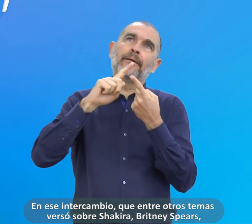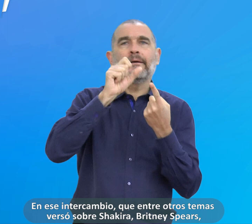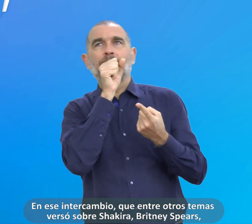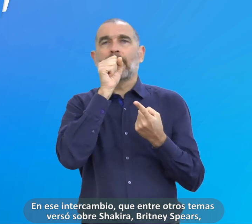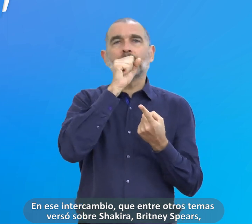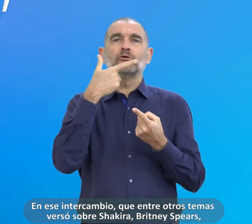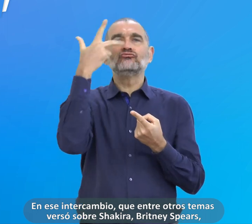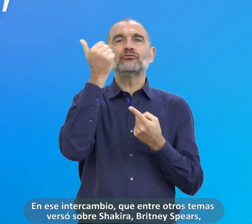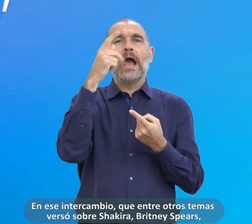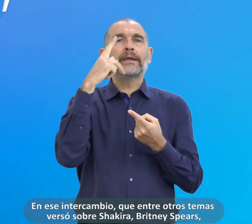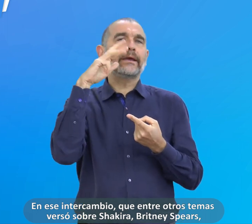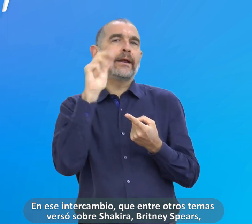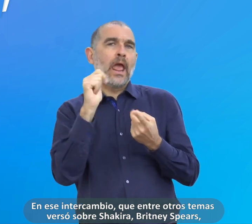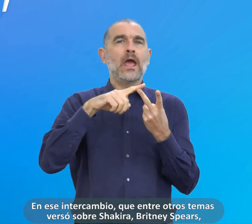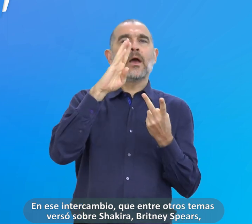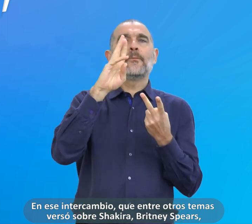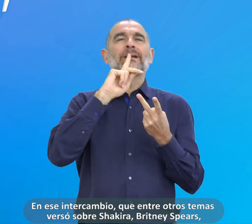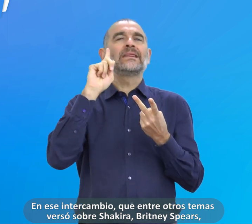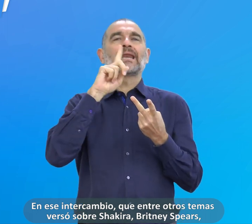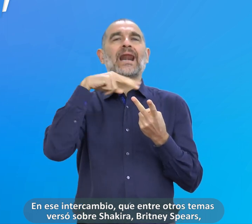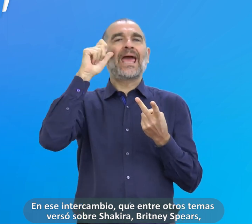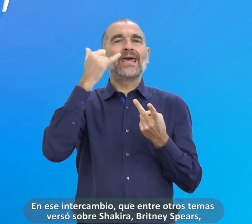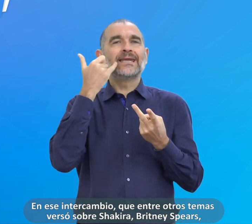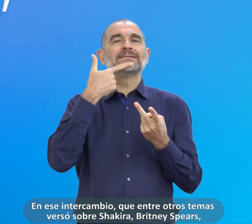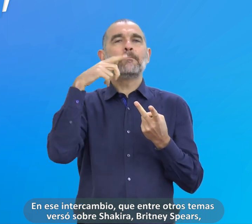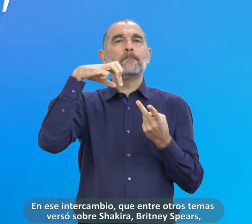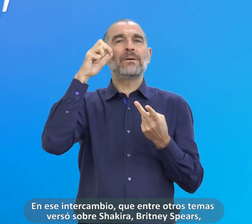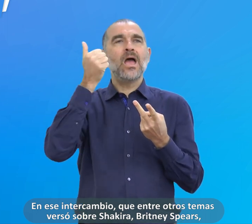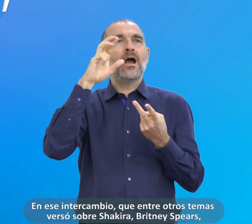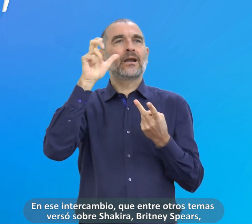versó sobre Shakira, Britney Spears,